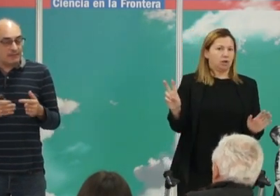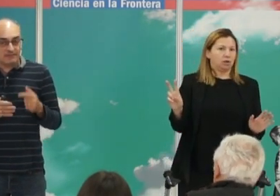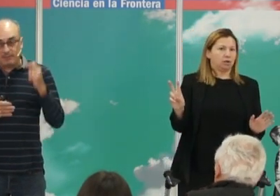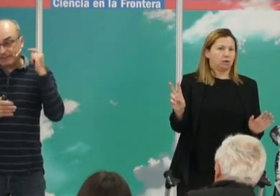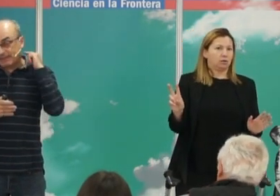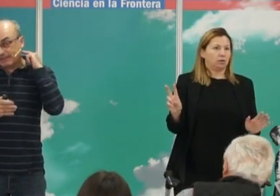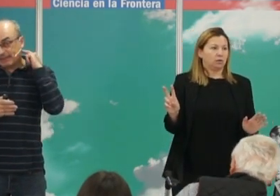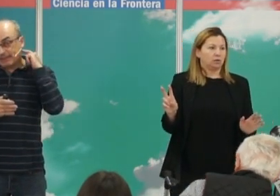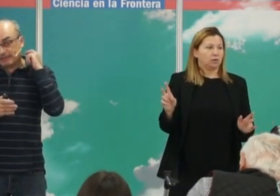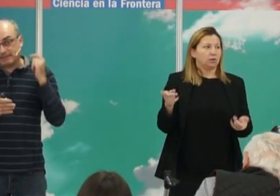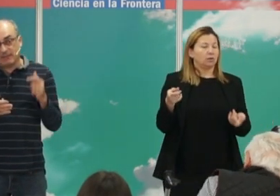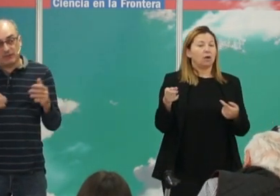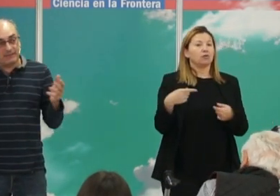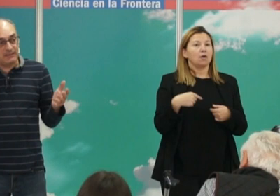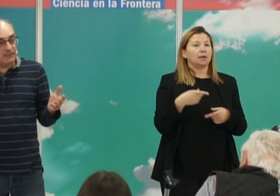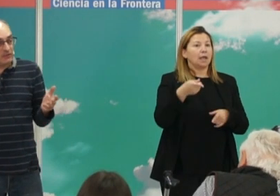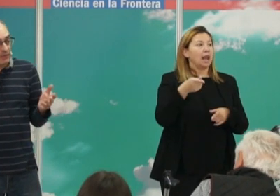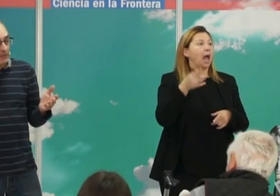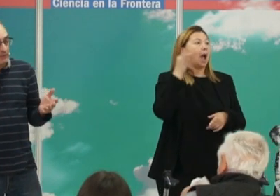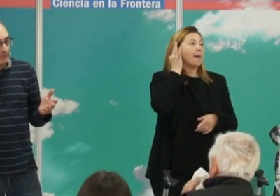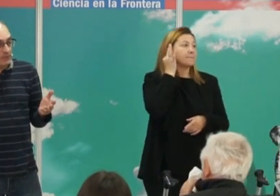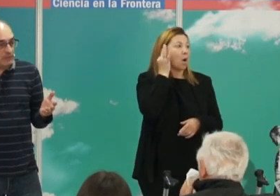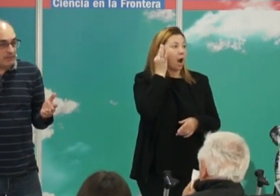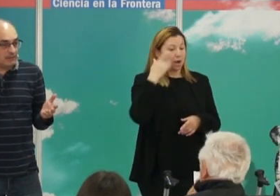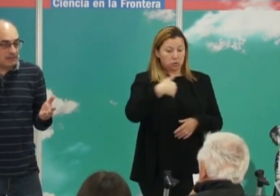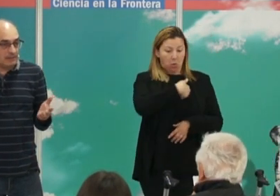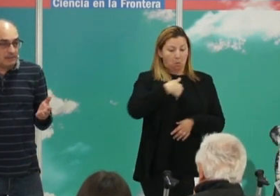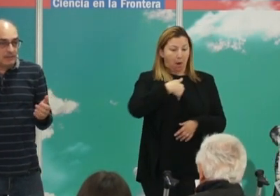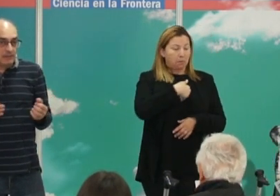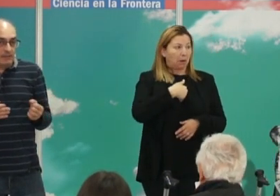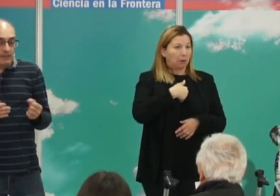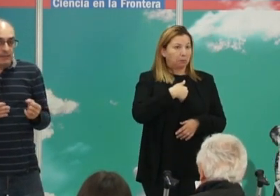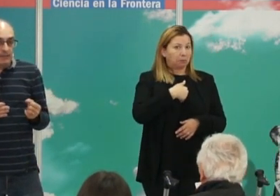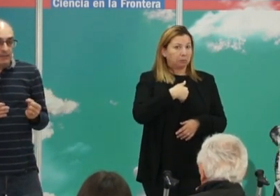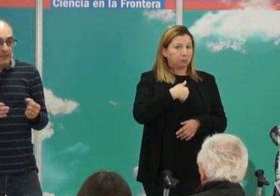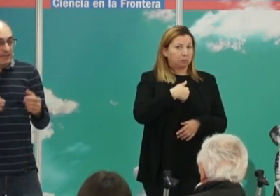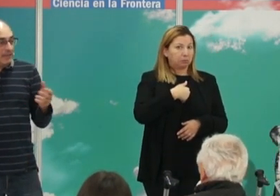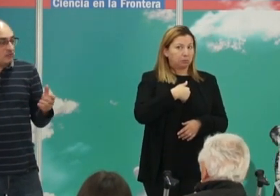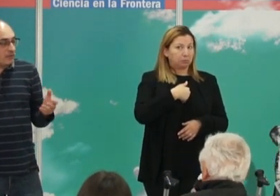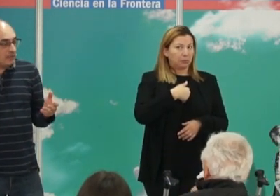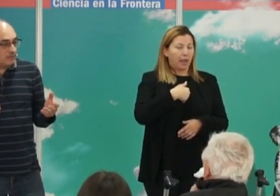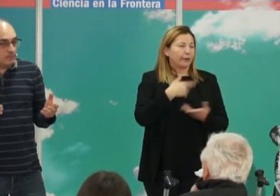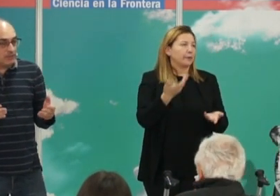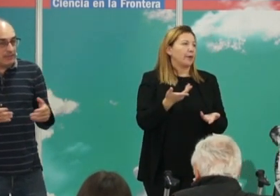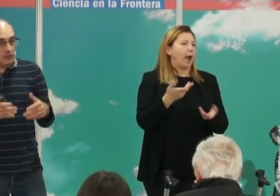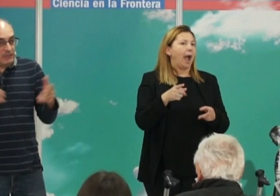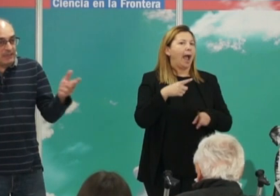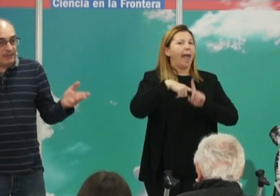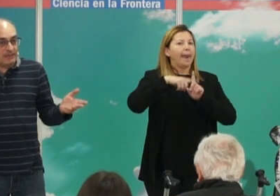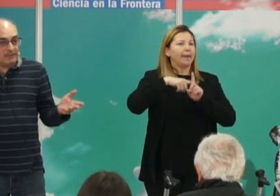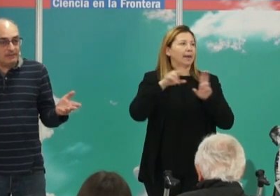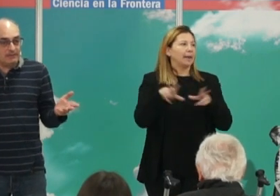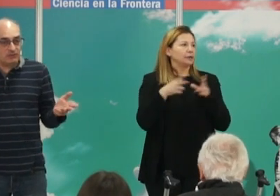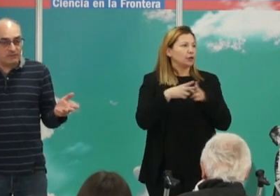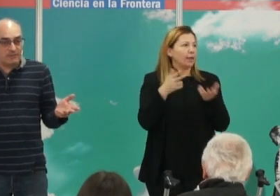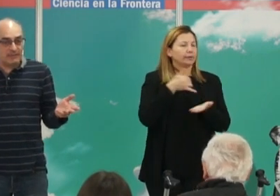practica esta patrilinealidad es que la mujer está en una situación de una cierta debilidad social porque no tiene